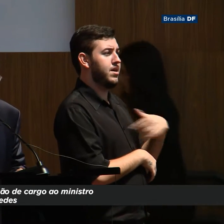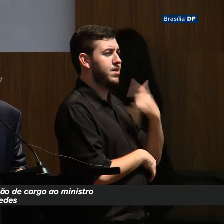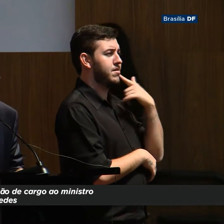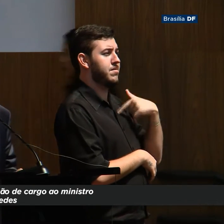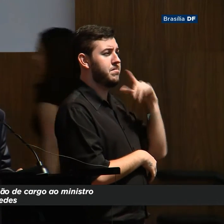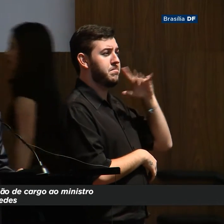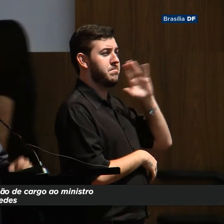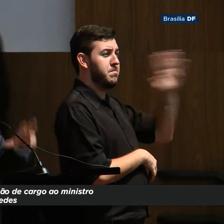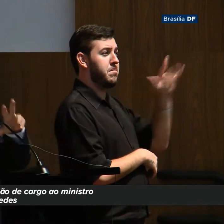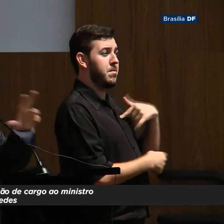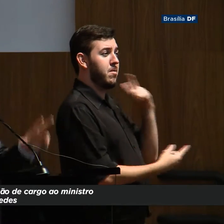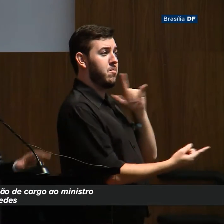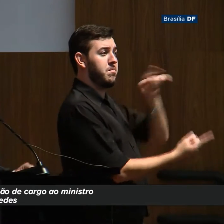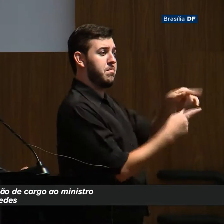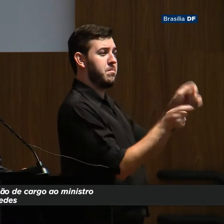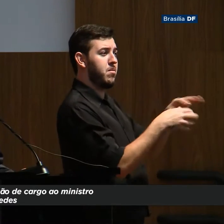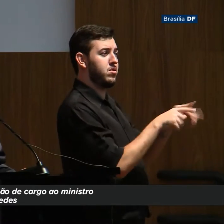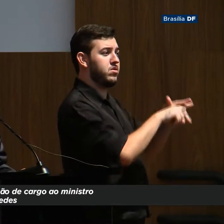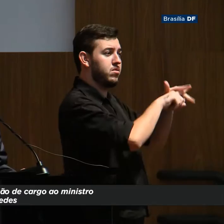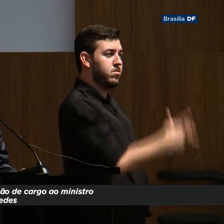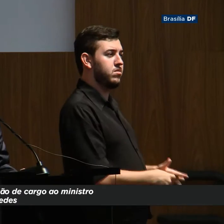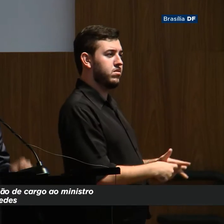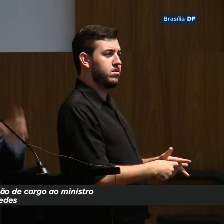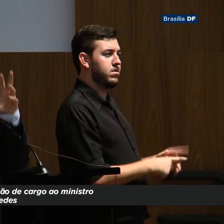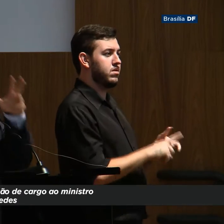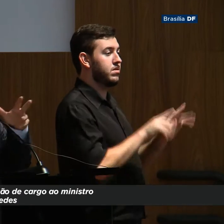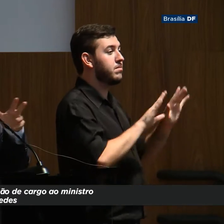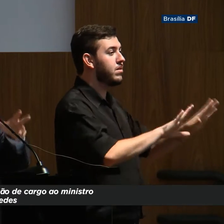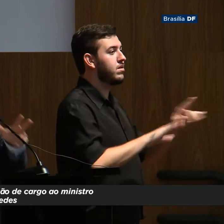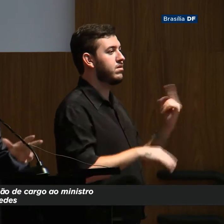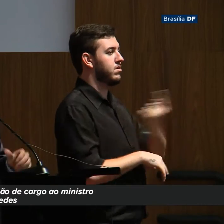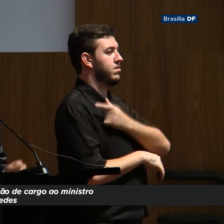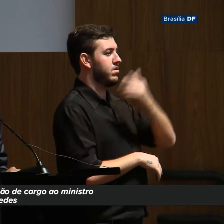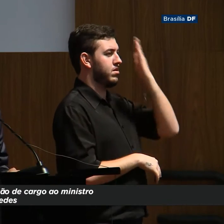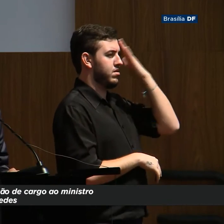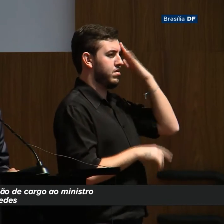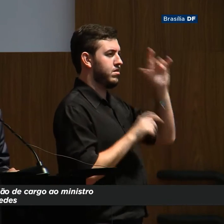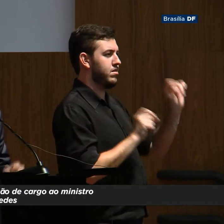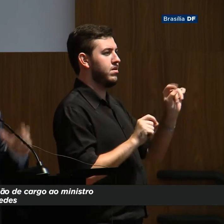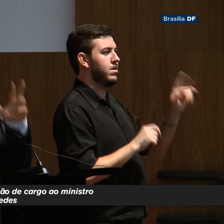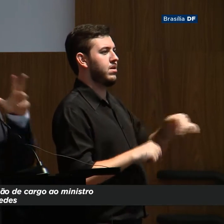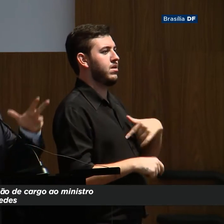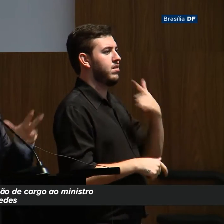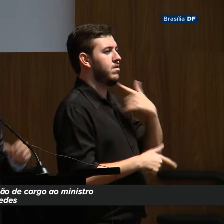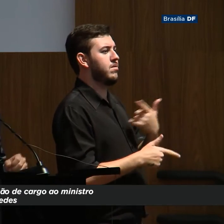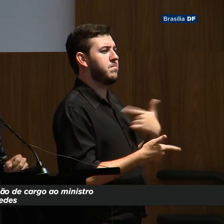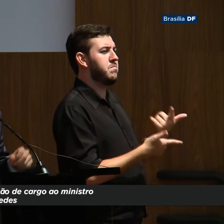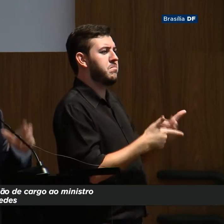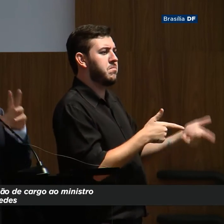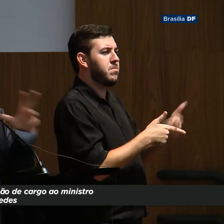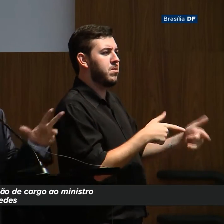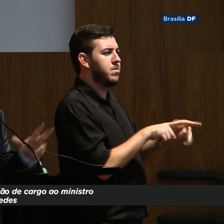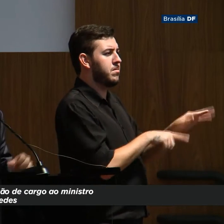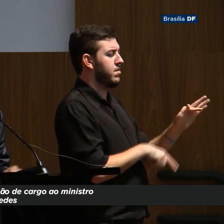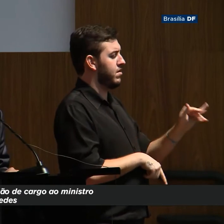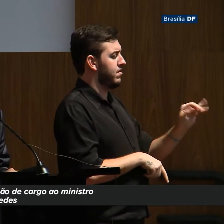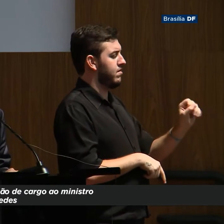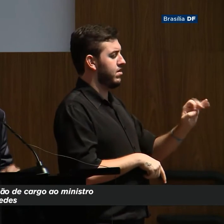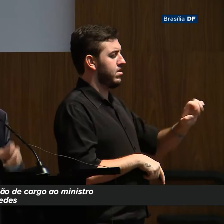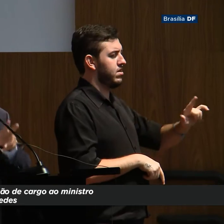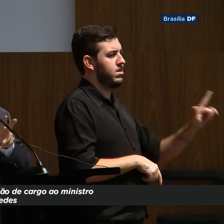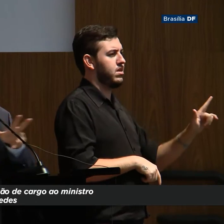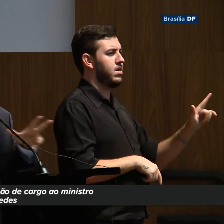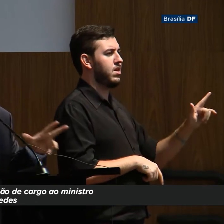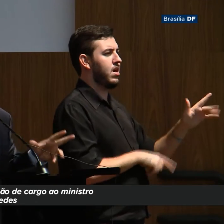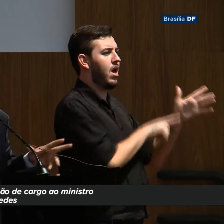na verdade, tem várias dimensões. É um ataque ao problema fiscal. Nós vamos atacar o problema fiscal. Ele tem várias dimensões.